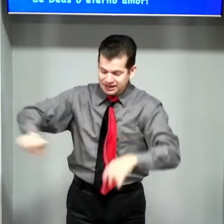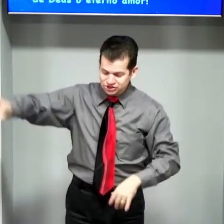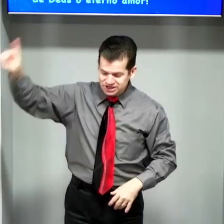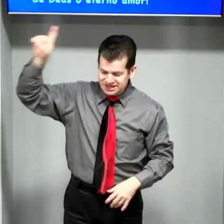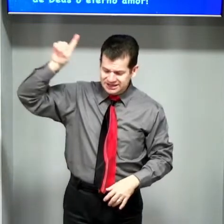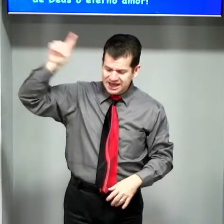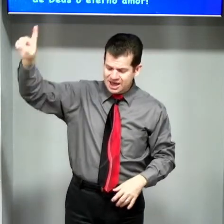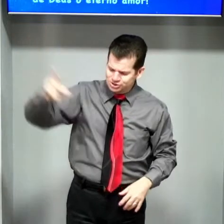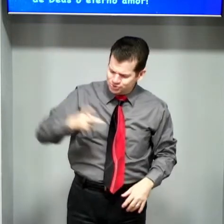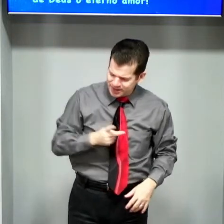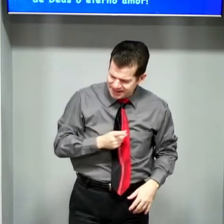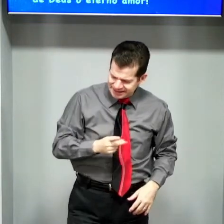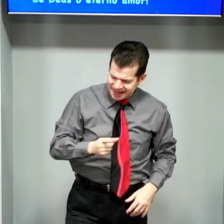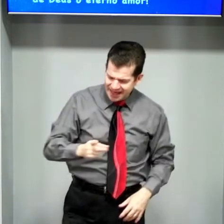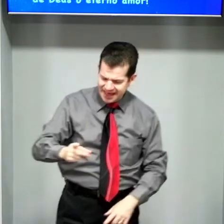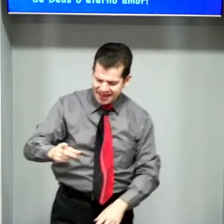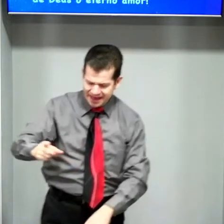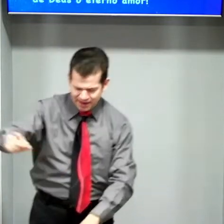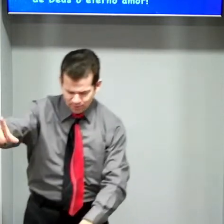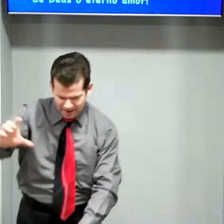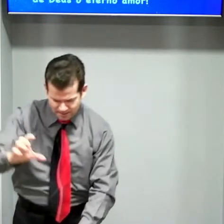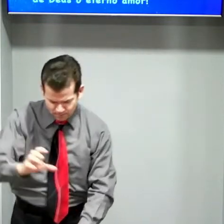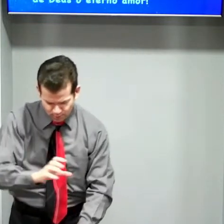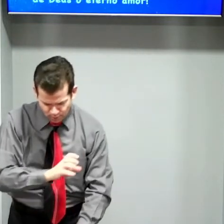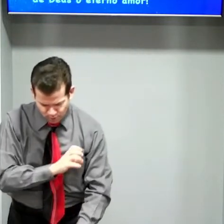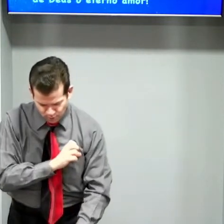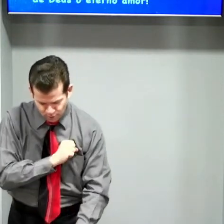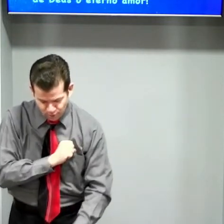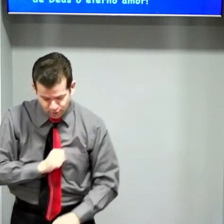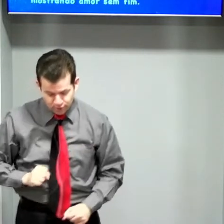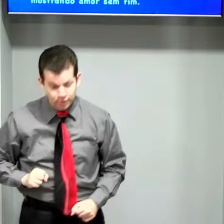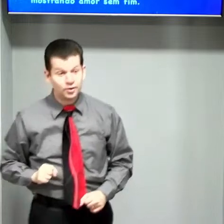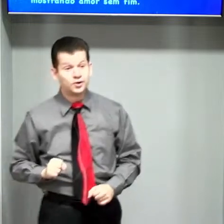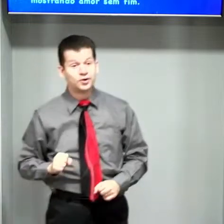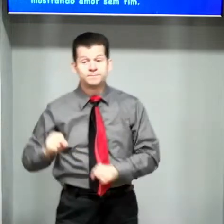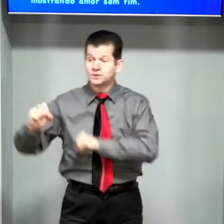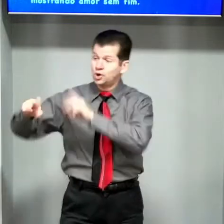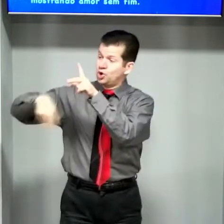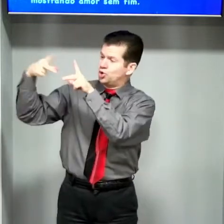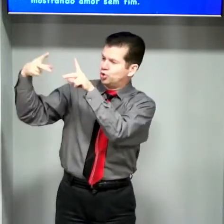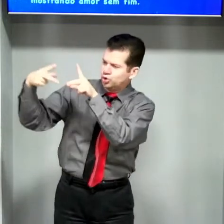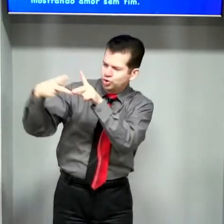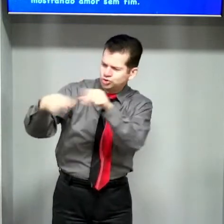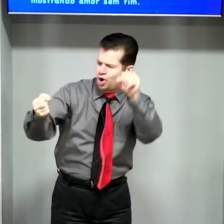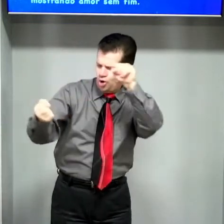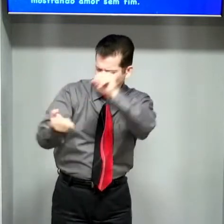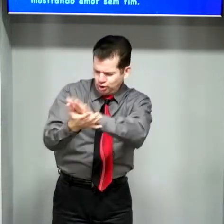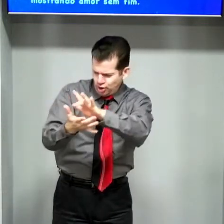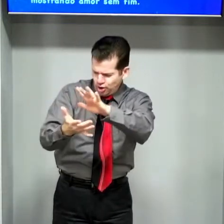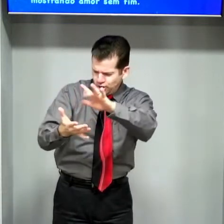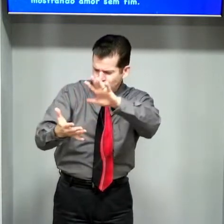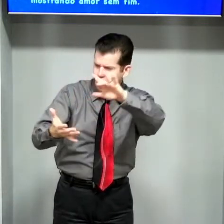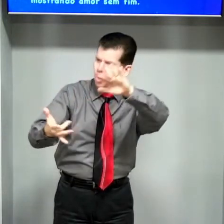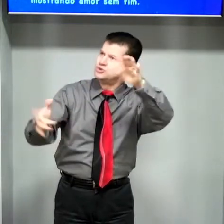de Deus, o eterno amor. O dom glorioso